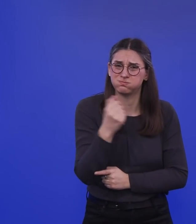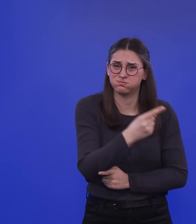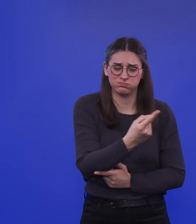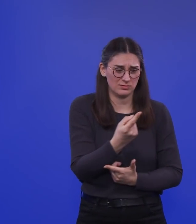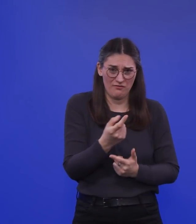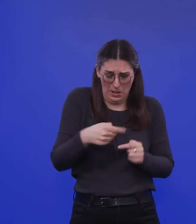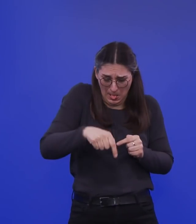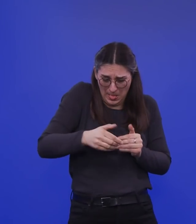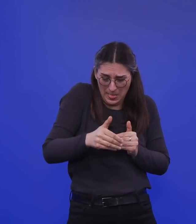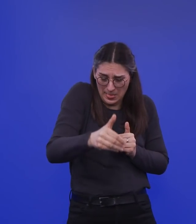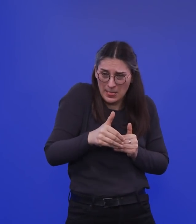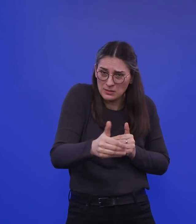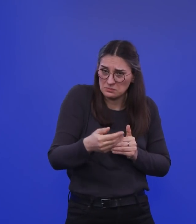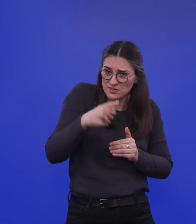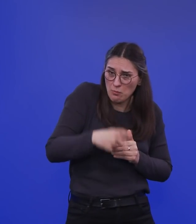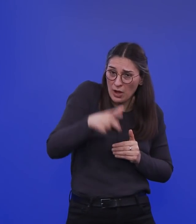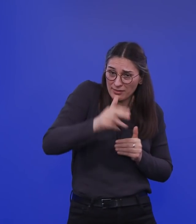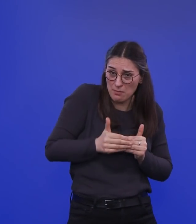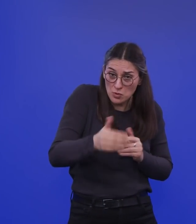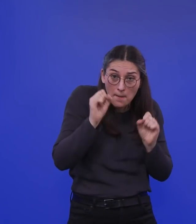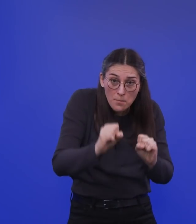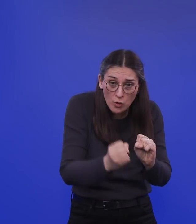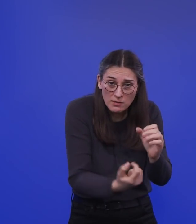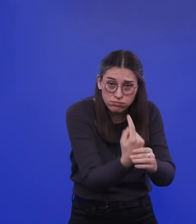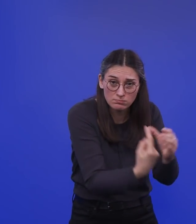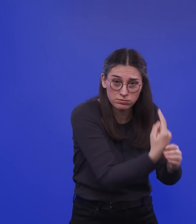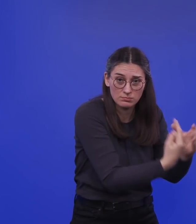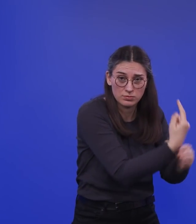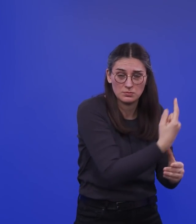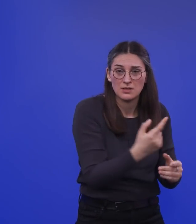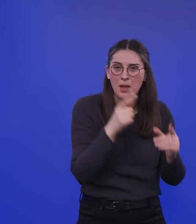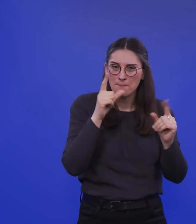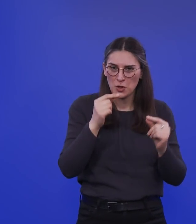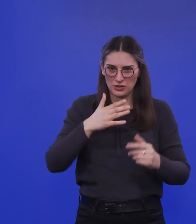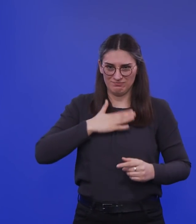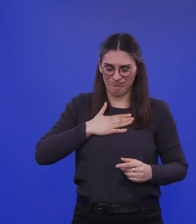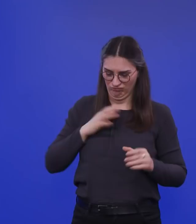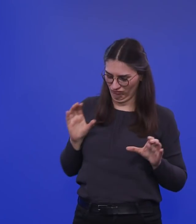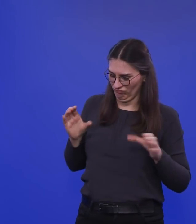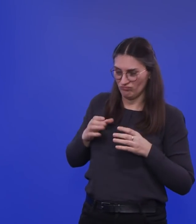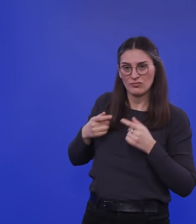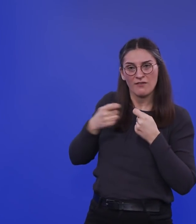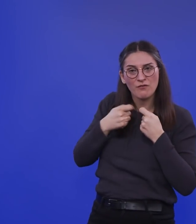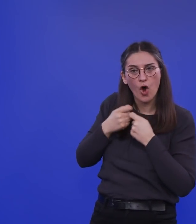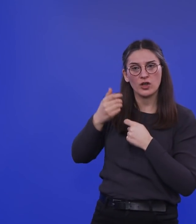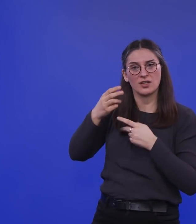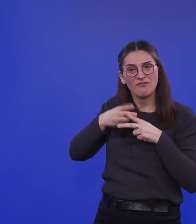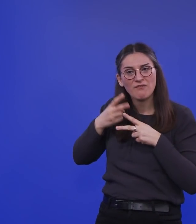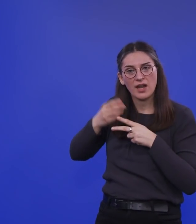Wochen oder zwei, drei Monaten. Das bedeutet ja, dass jeder von uns in seinem Bekanntenkreis ein oder